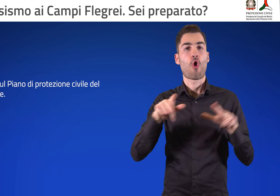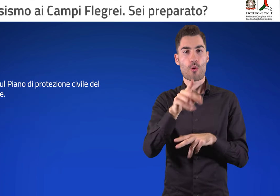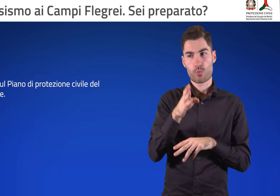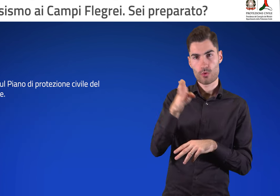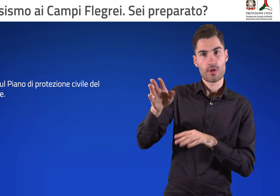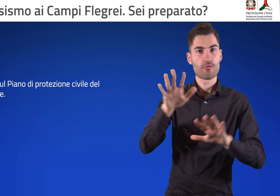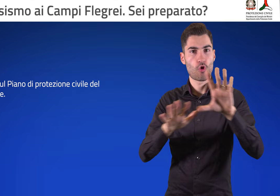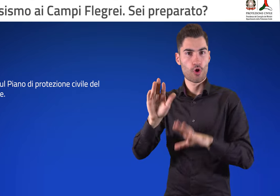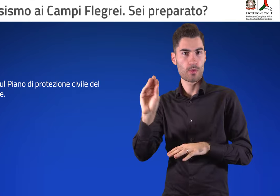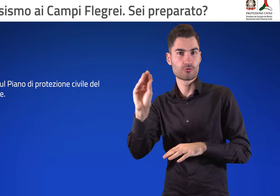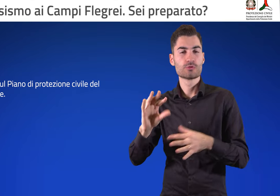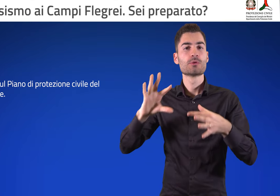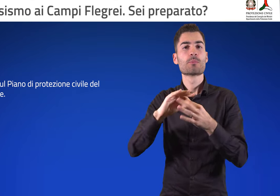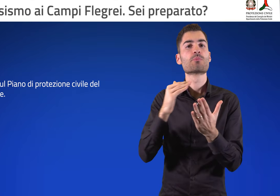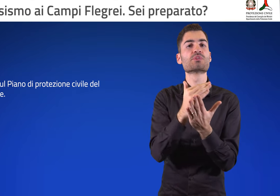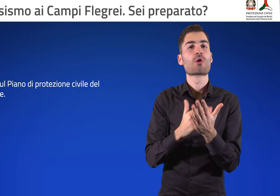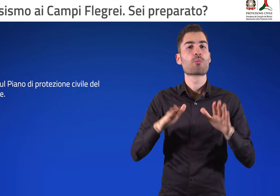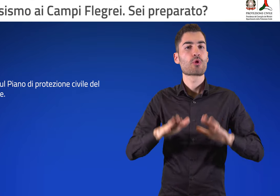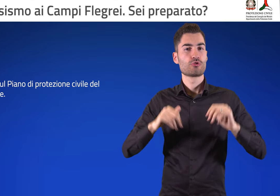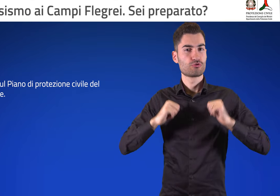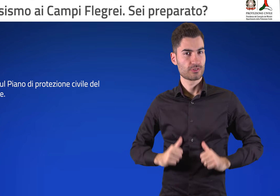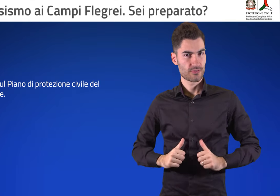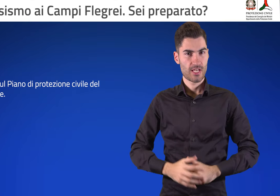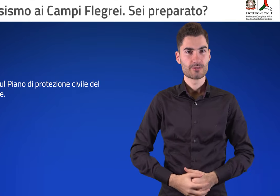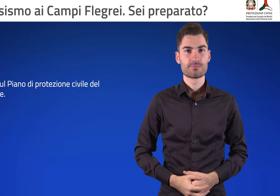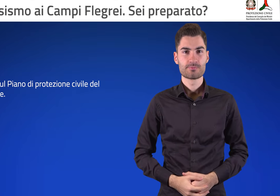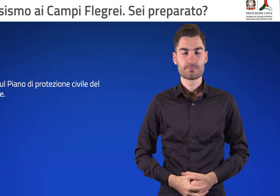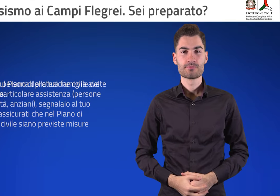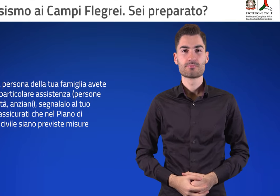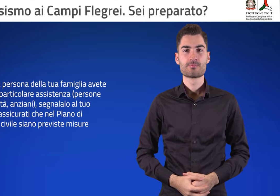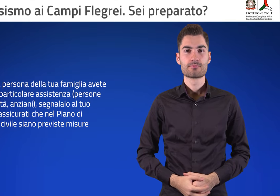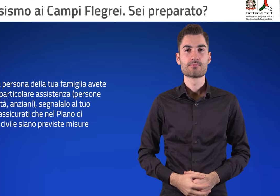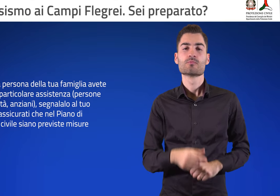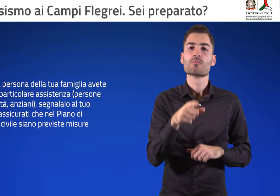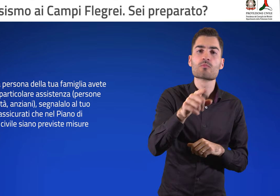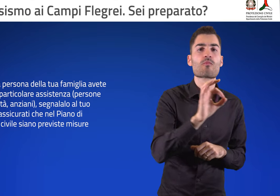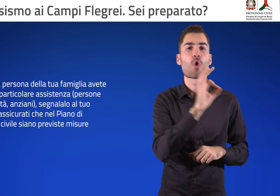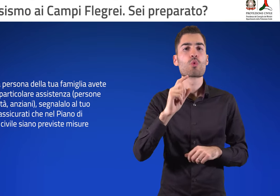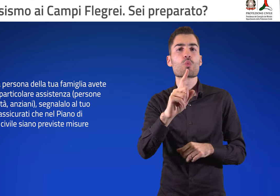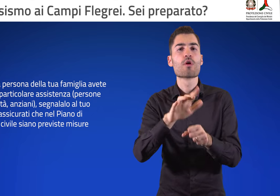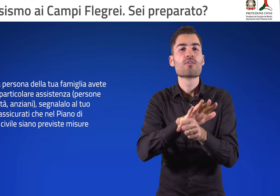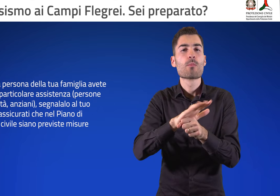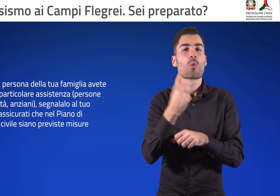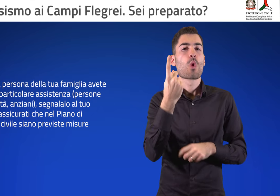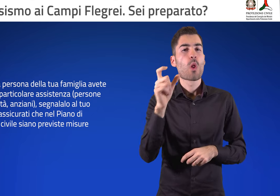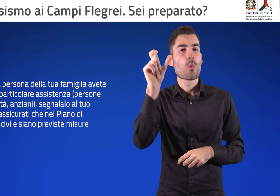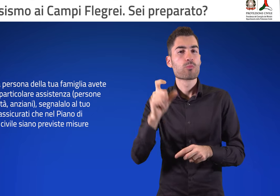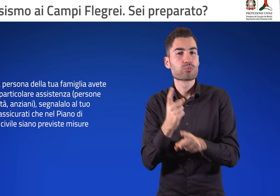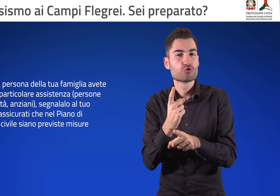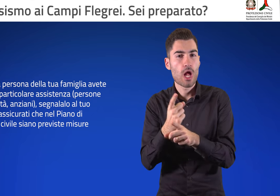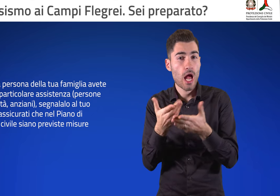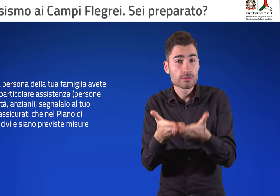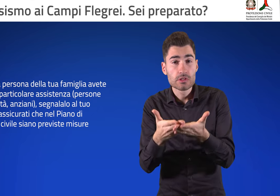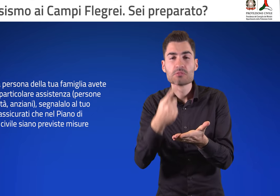Informati sul piano di protezione civile del tuo comune. Se tu o una persona della tua famiglia avete